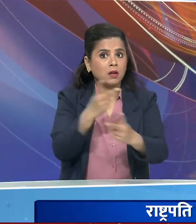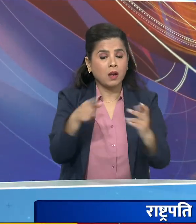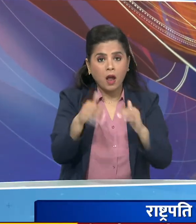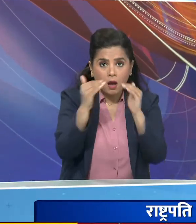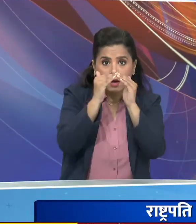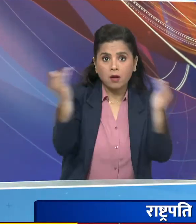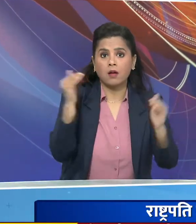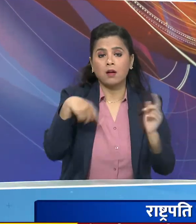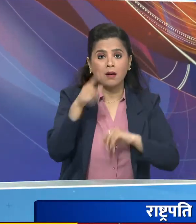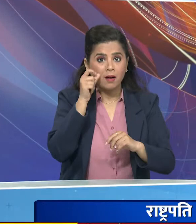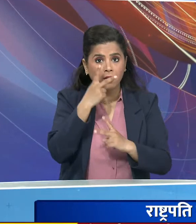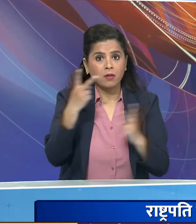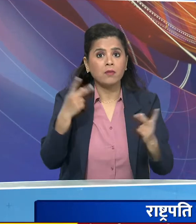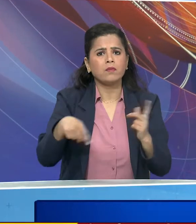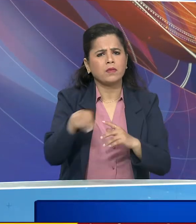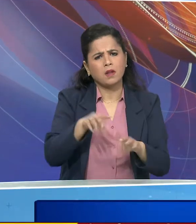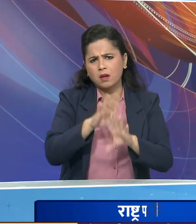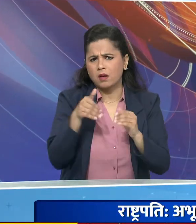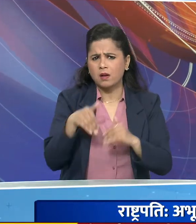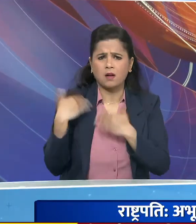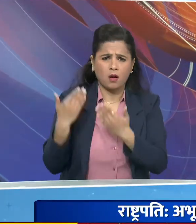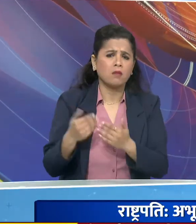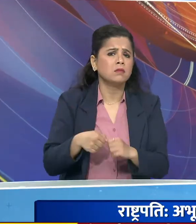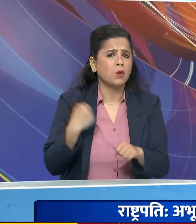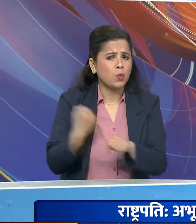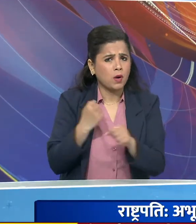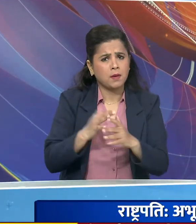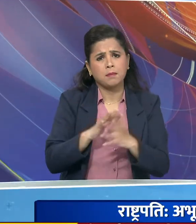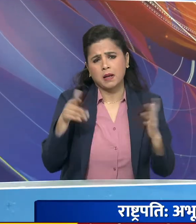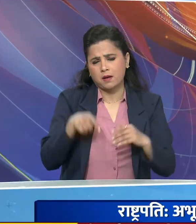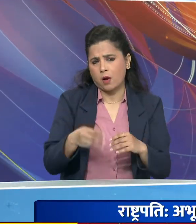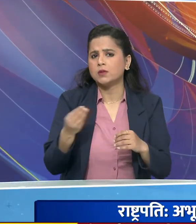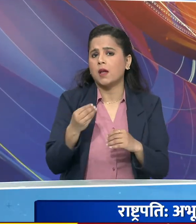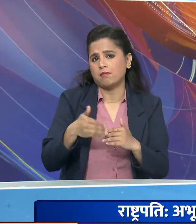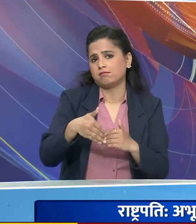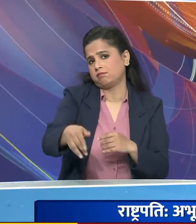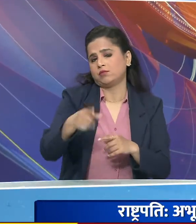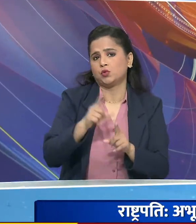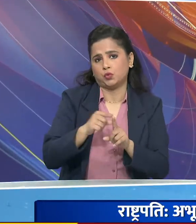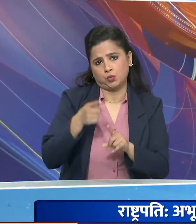करने के लिए अभी भी काफी कुछ किया जाना बाकी है